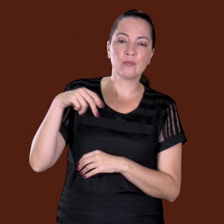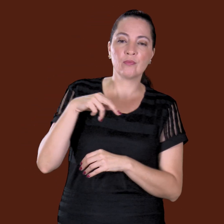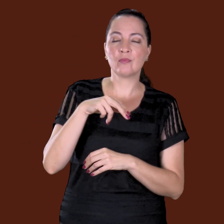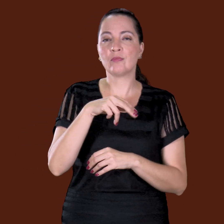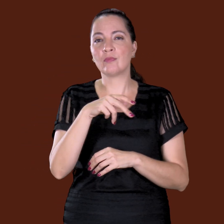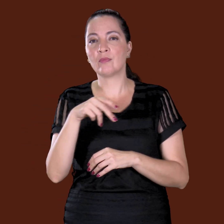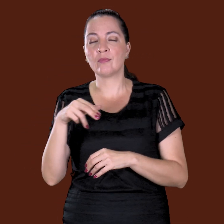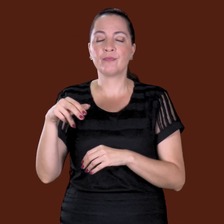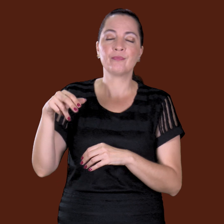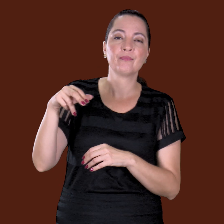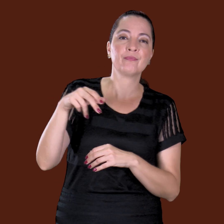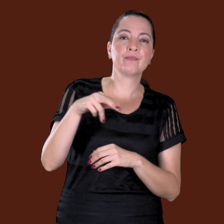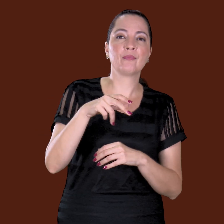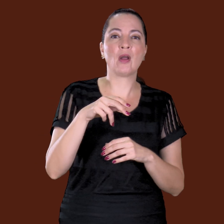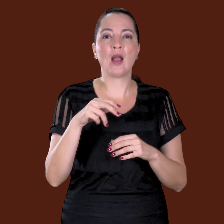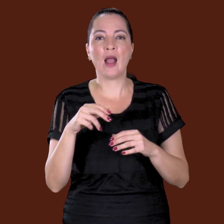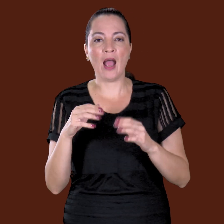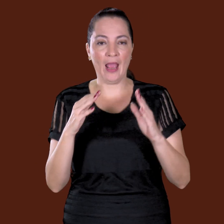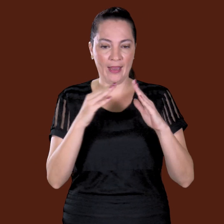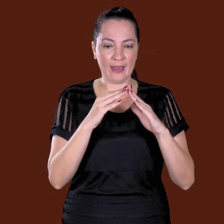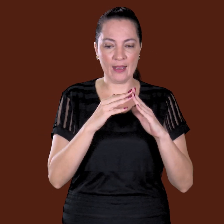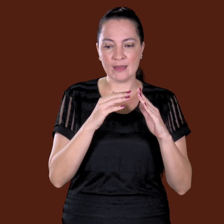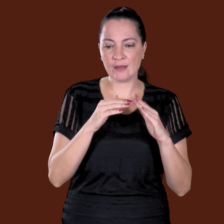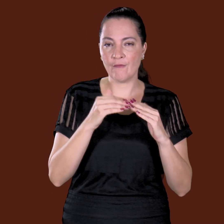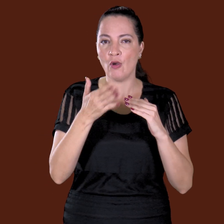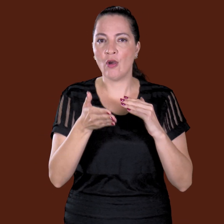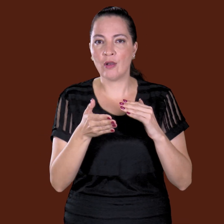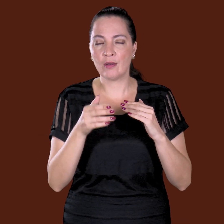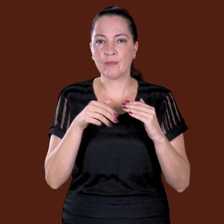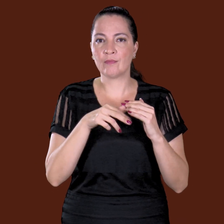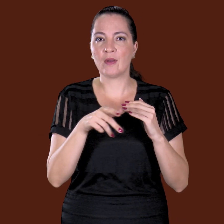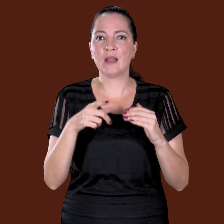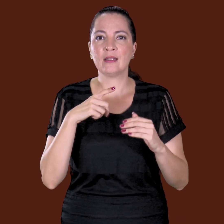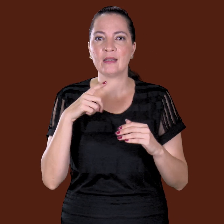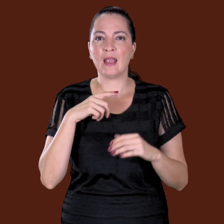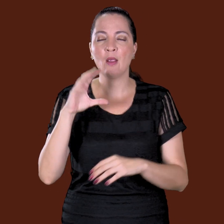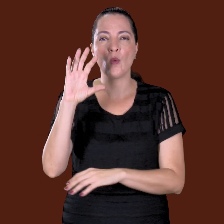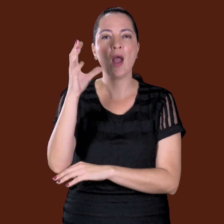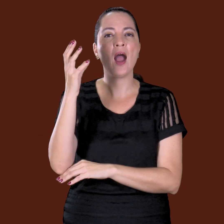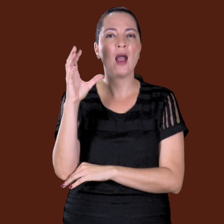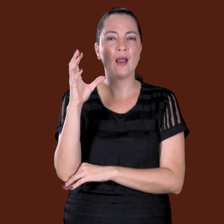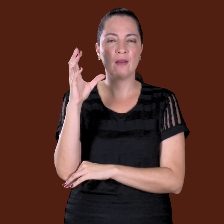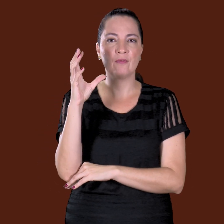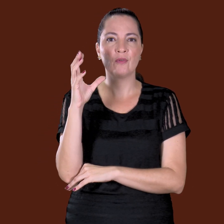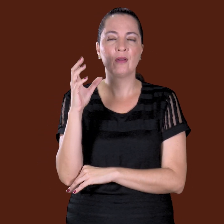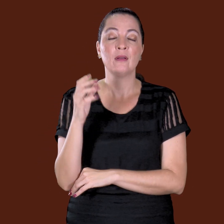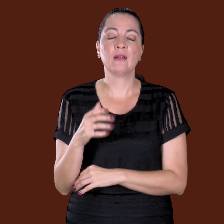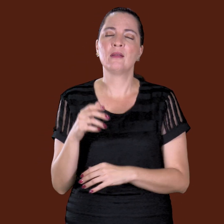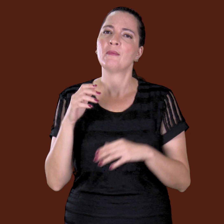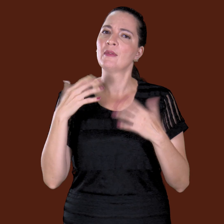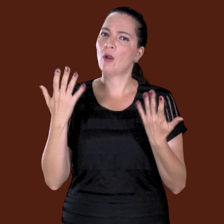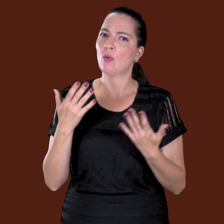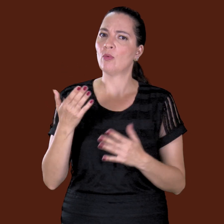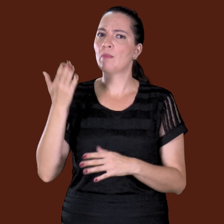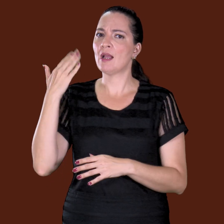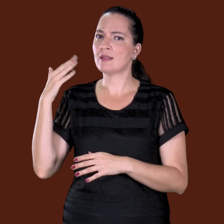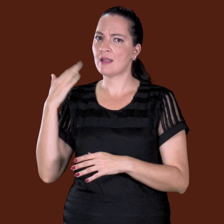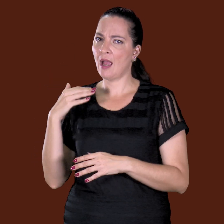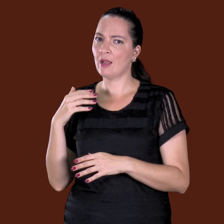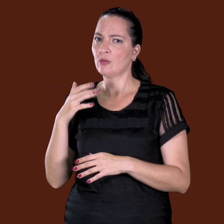saiu pra fora da casinha. Quando ele saiu pra fora da casinha, tinha um pé de... Quando eu conheci essa